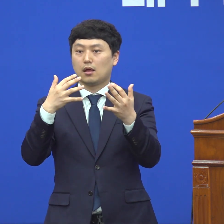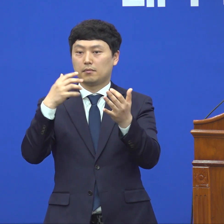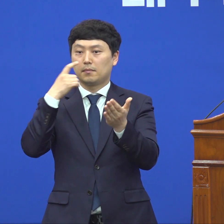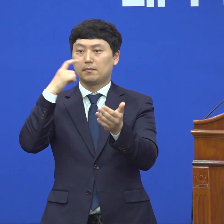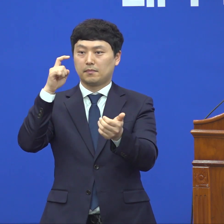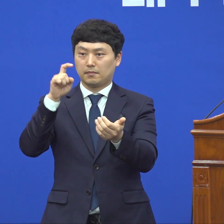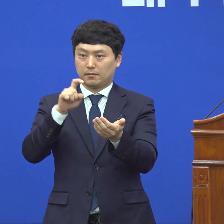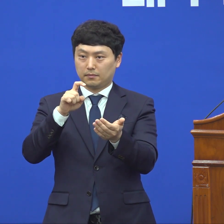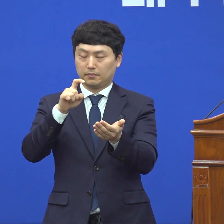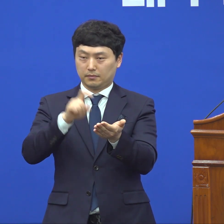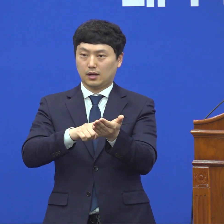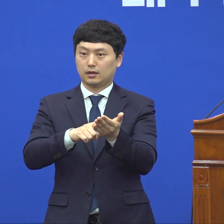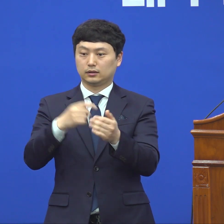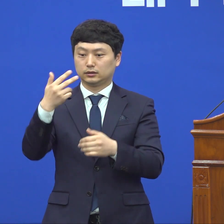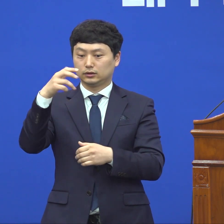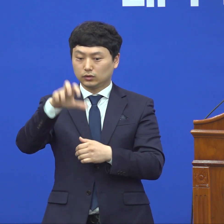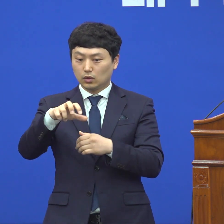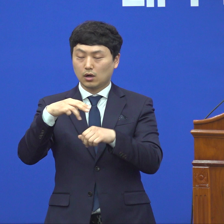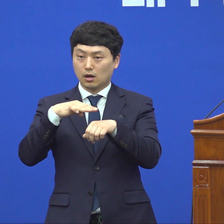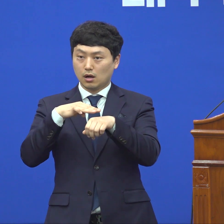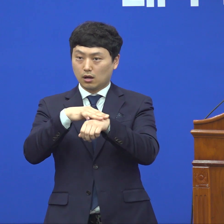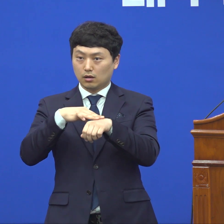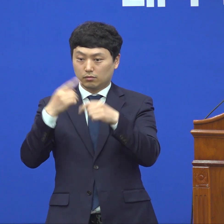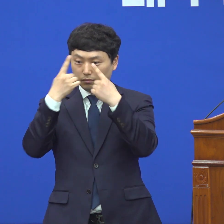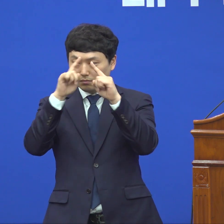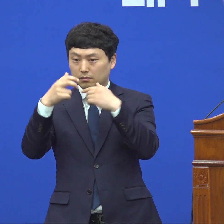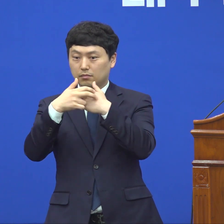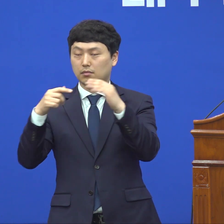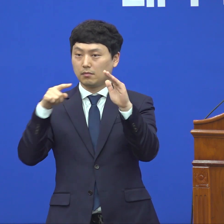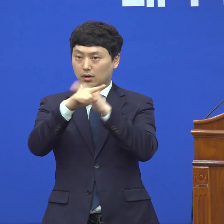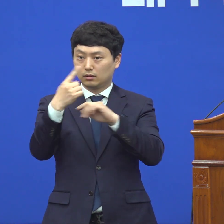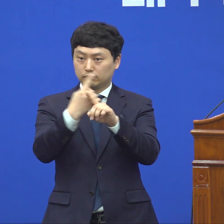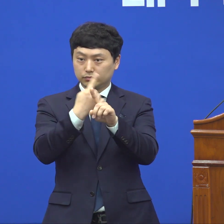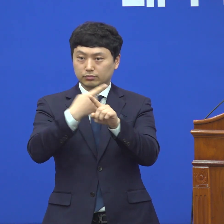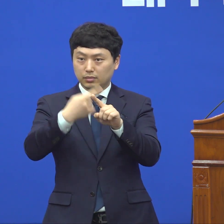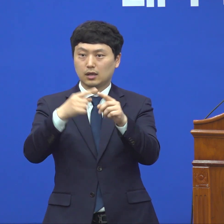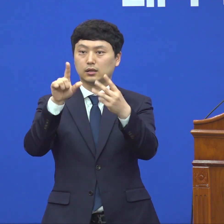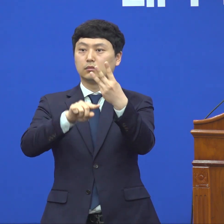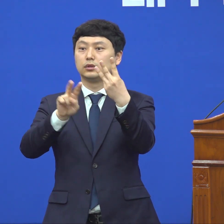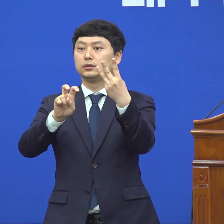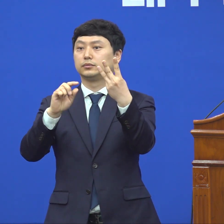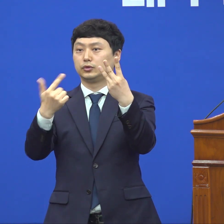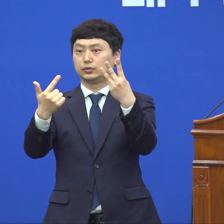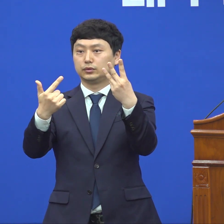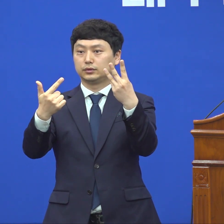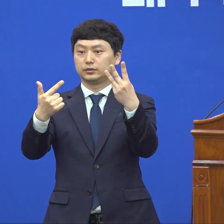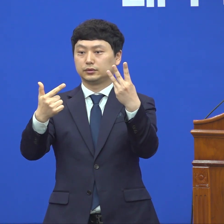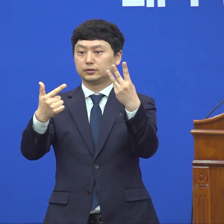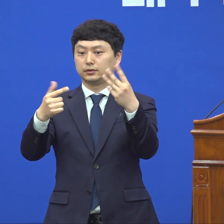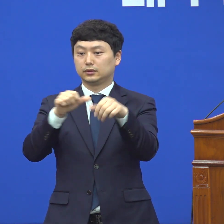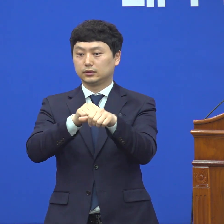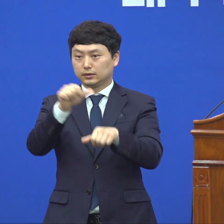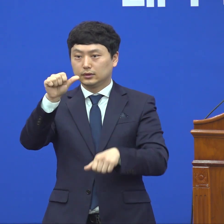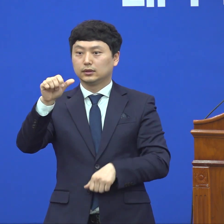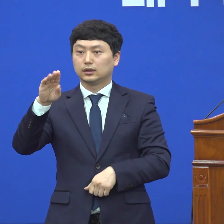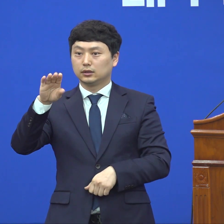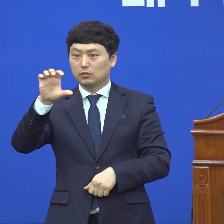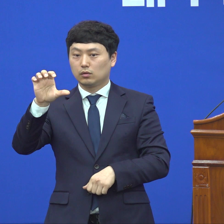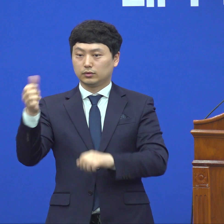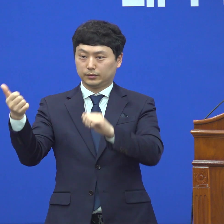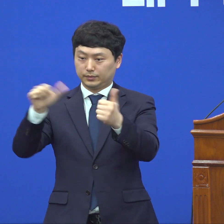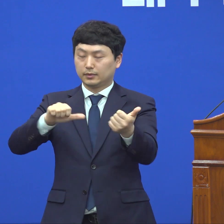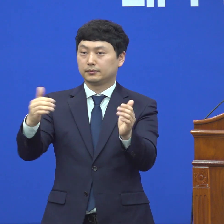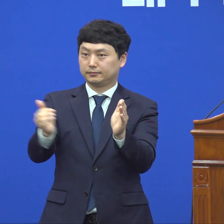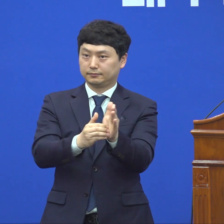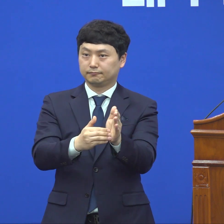11일 칠곡경 부패병원으로 실러 오셔서 치료 중 3월 26일 날 17시 45분에 사망하셨습니다.